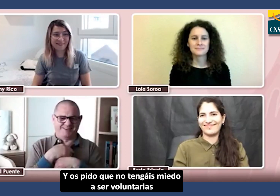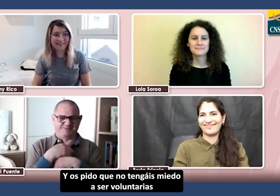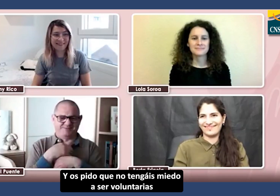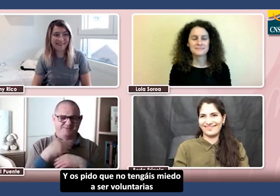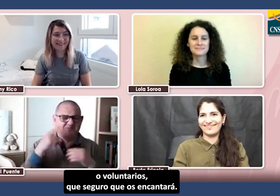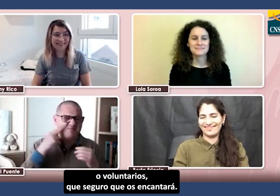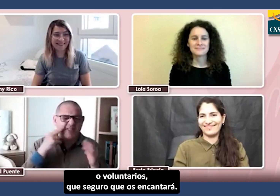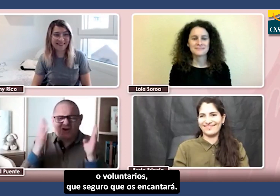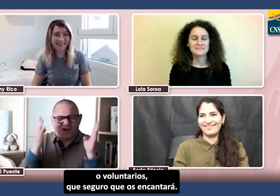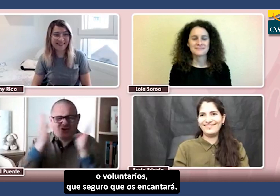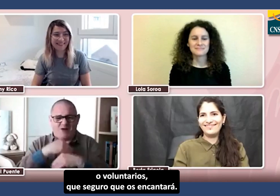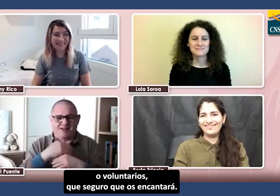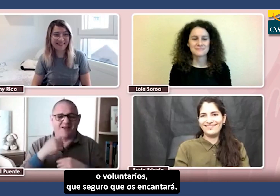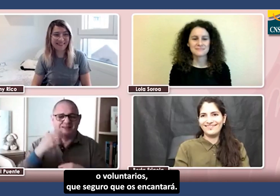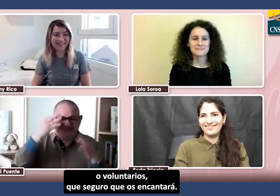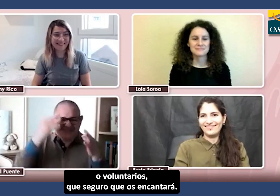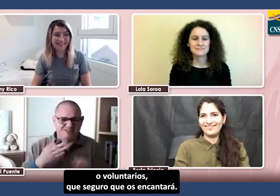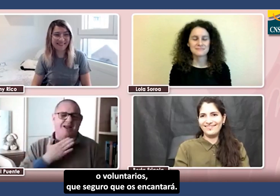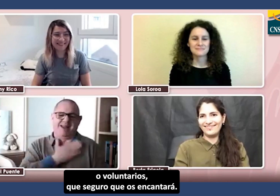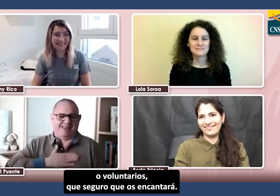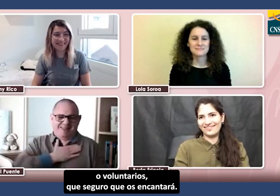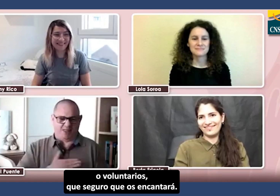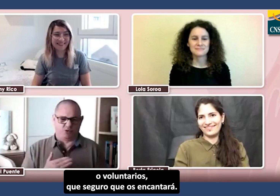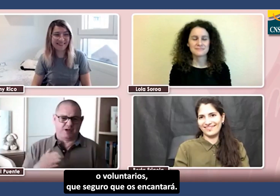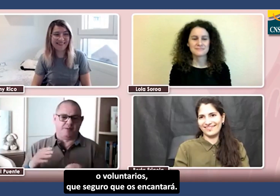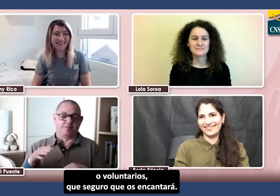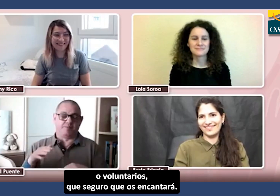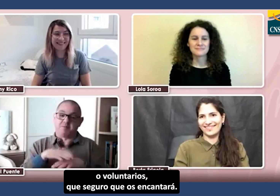voluntarias o voluntarios, que seguro que os encantará.